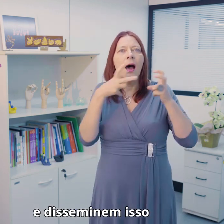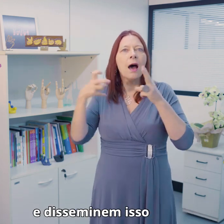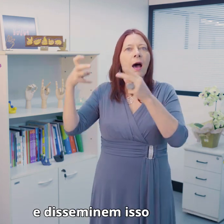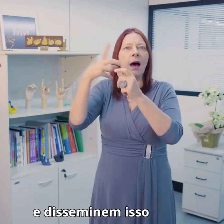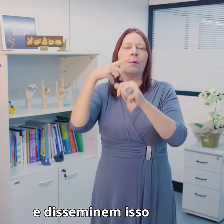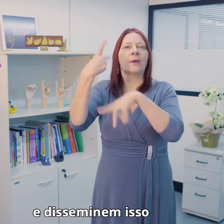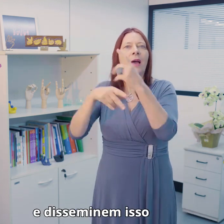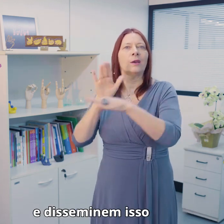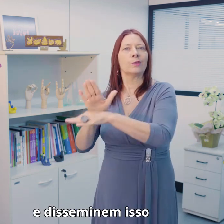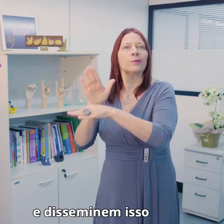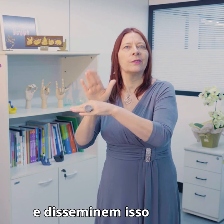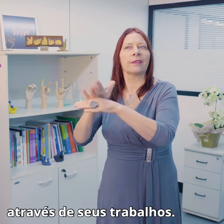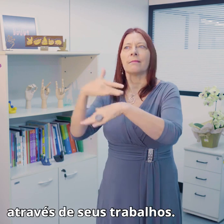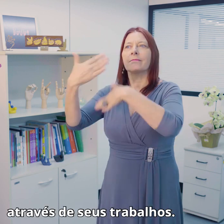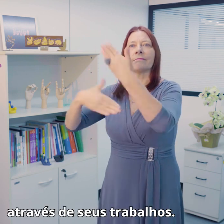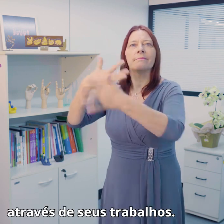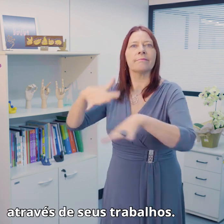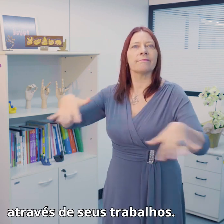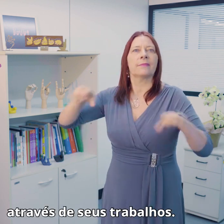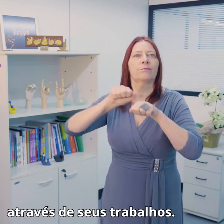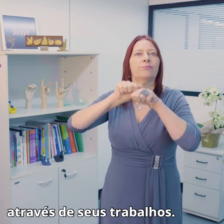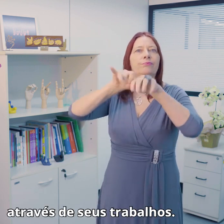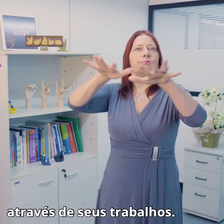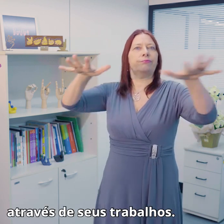disseminem isso através de seus trabalhos.